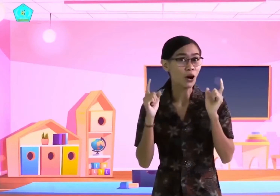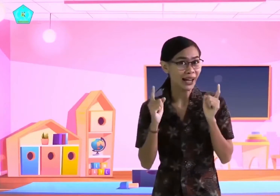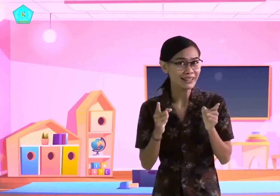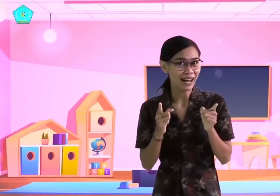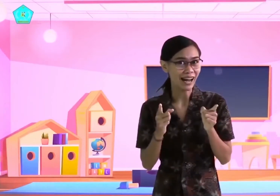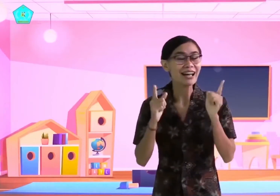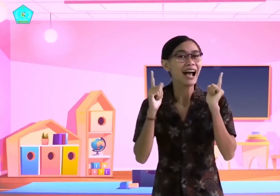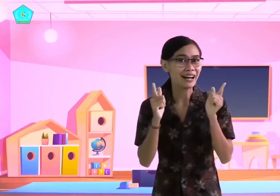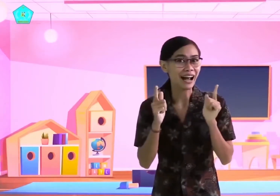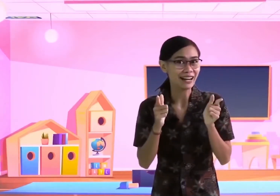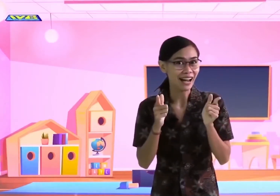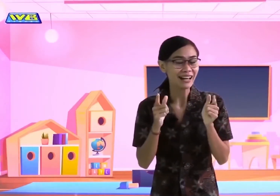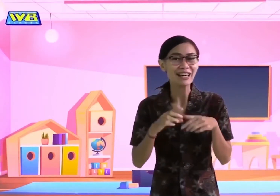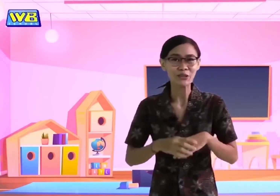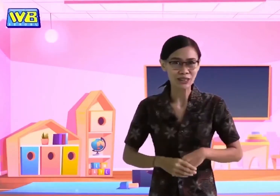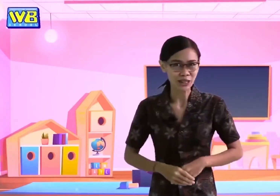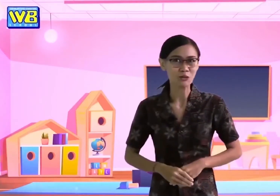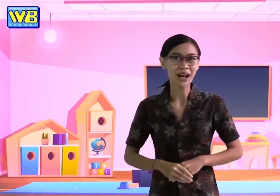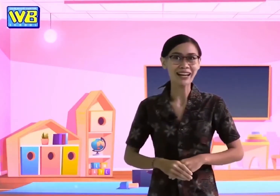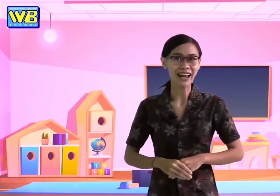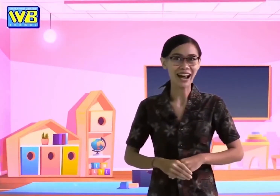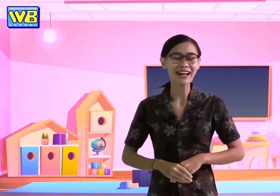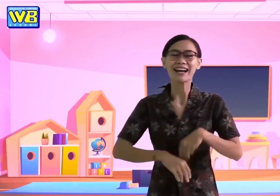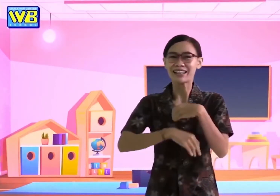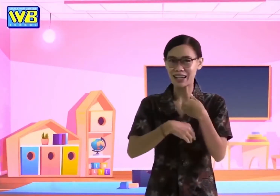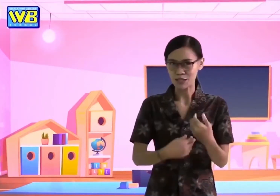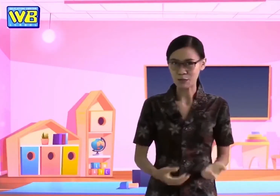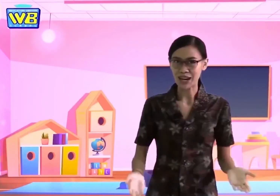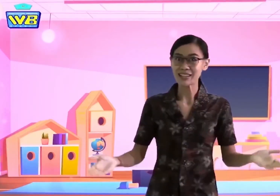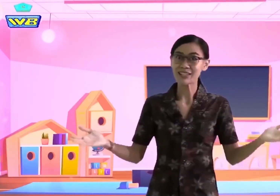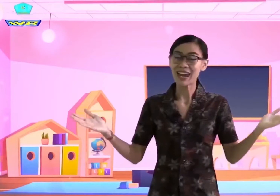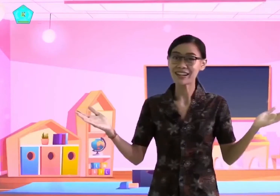doanya, anak-anak ikuti di rumah ya. Let's pray together!